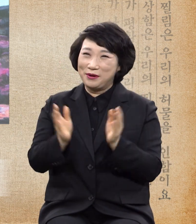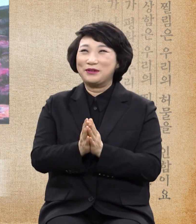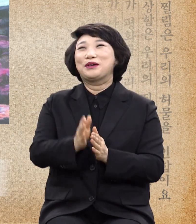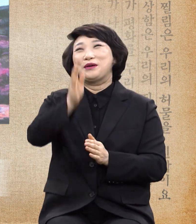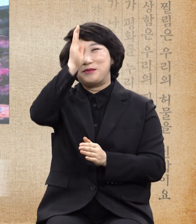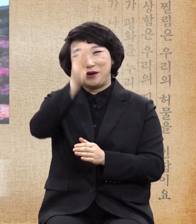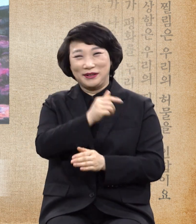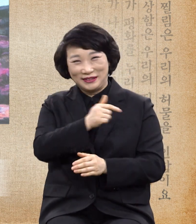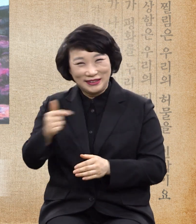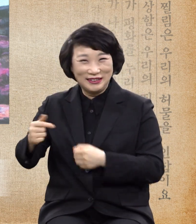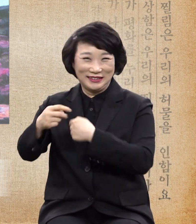대의사시다.